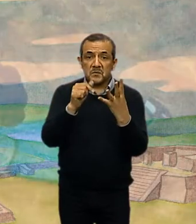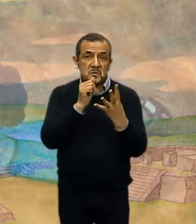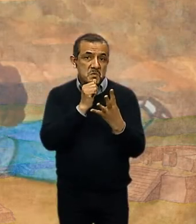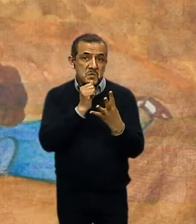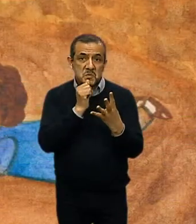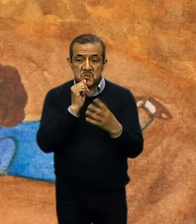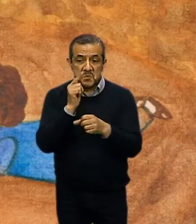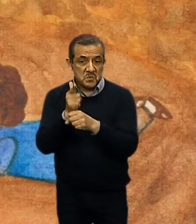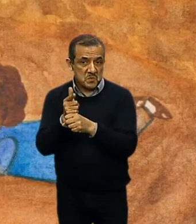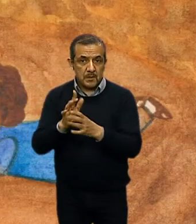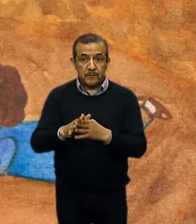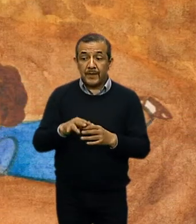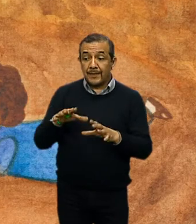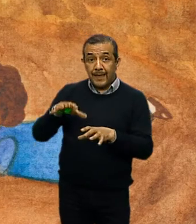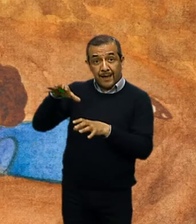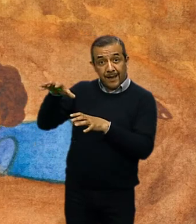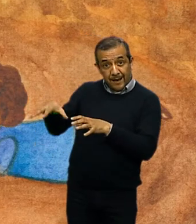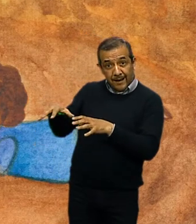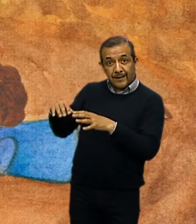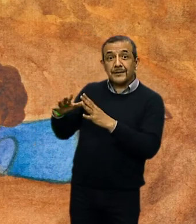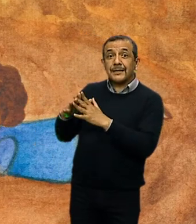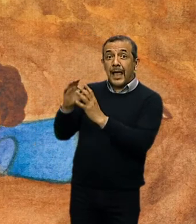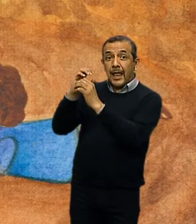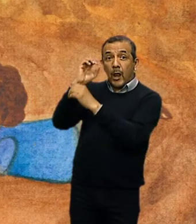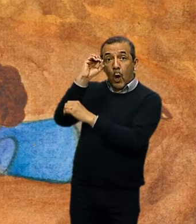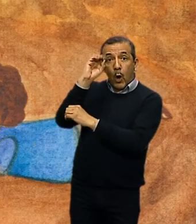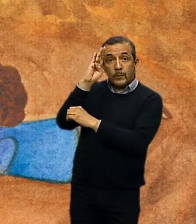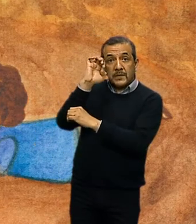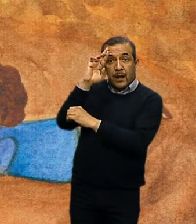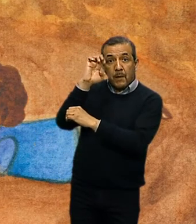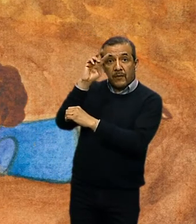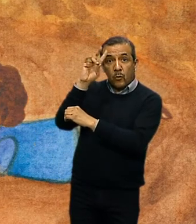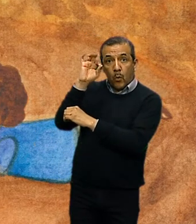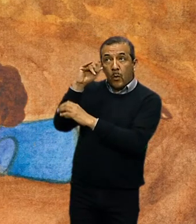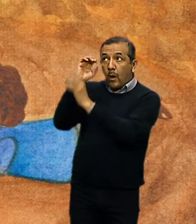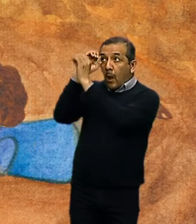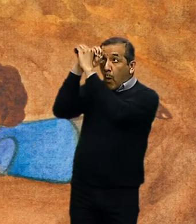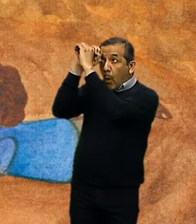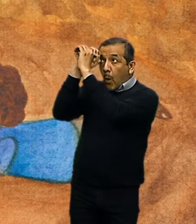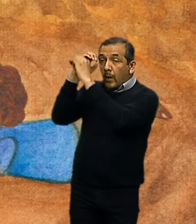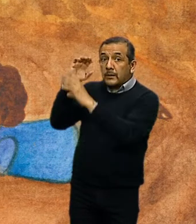ver el observatorio de Xochicalco, donde se estudiaba el tiempo a través de los astros.